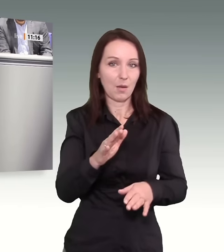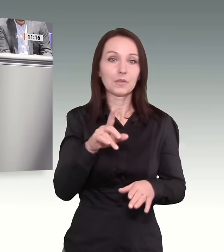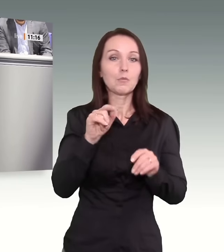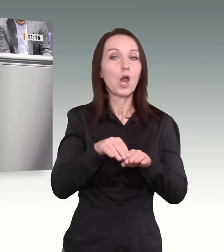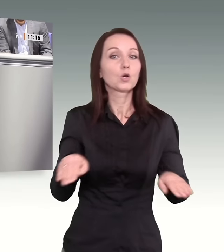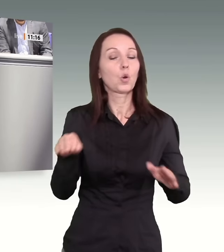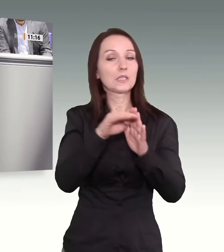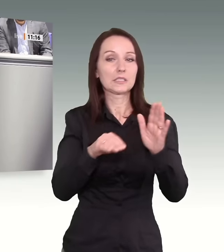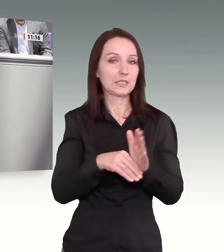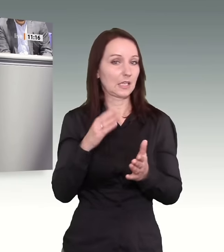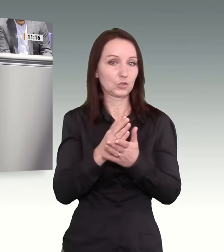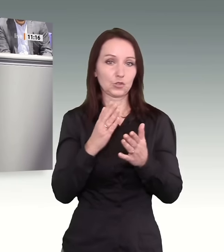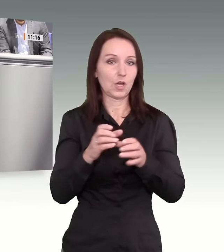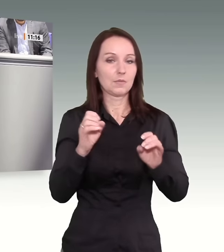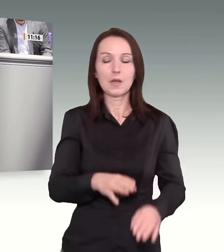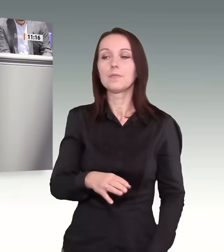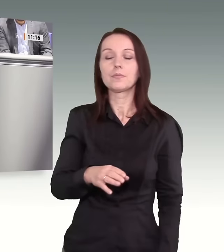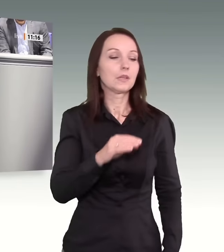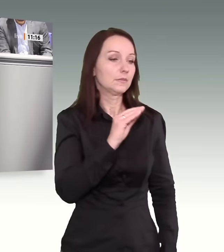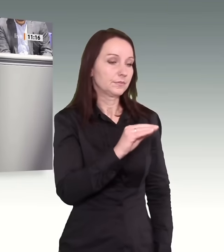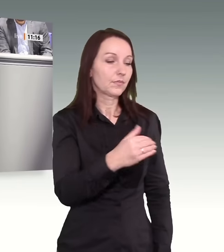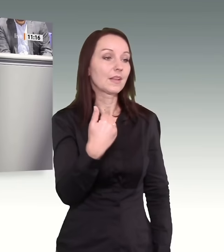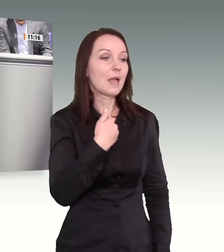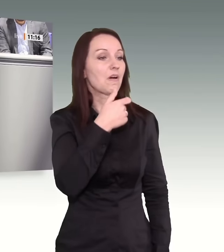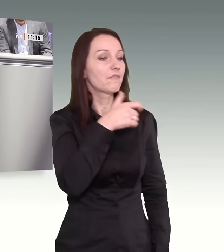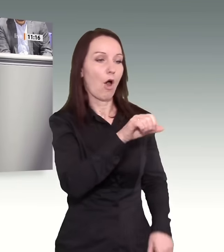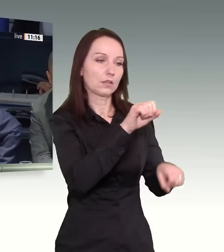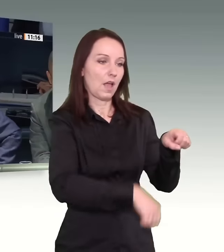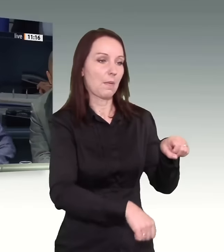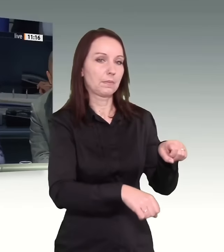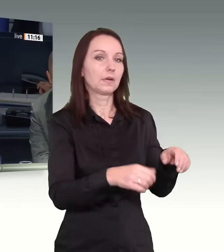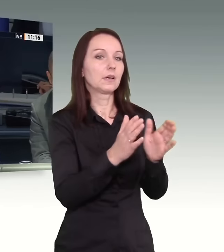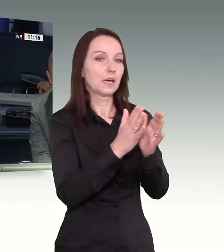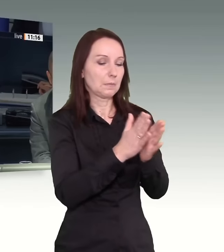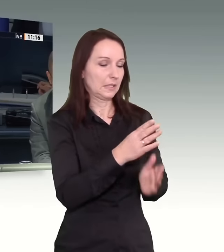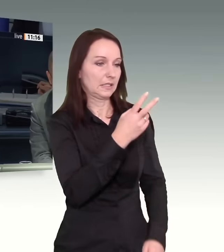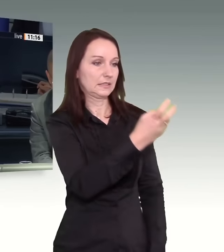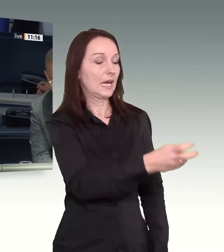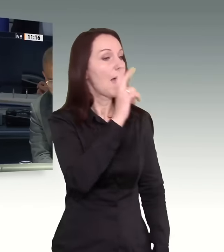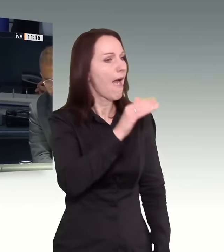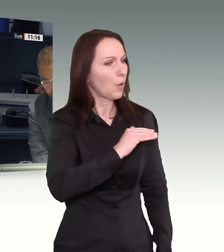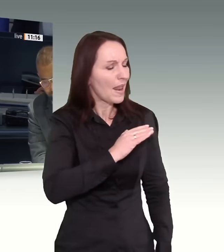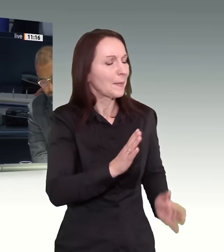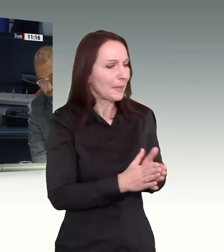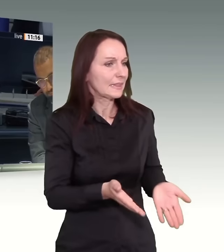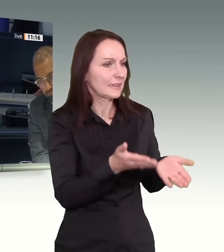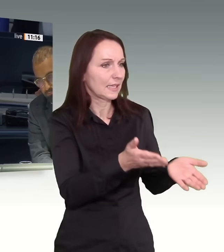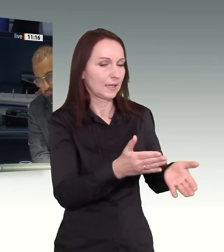des Grundgesetzes. Herr Kollege, ich habe Ihnen gerade das Wort entzogen. Bitte begeben Sie sich auf Ihren Platz. Herr Kollege, bitte.